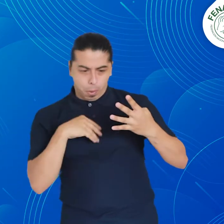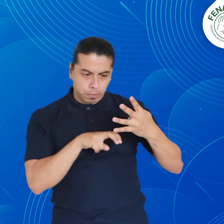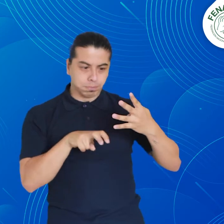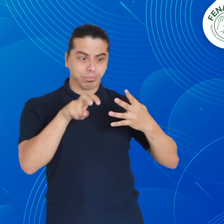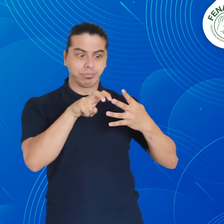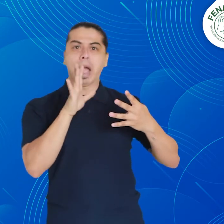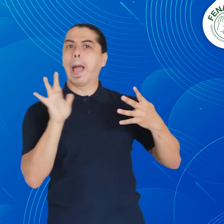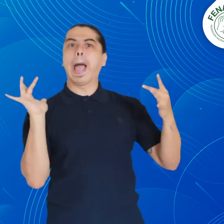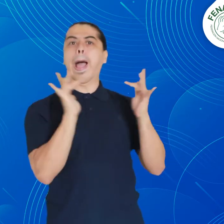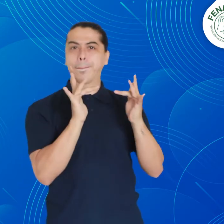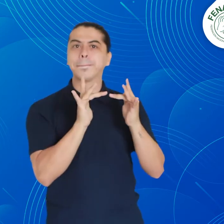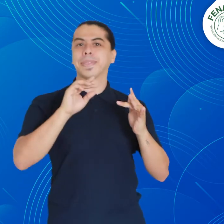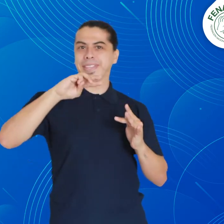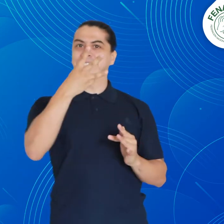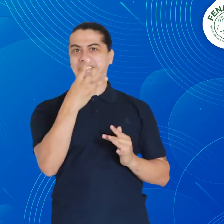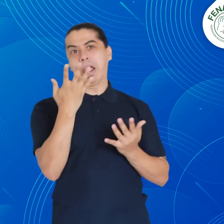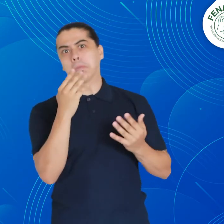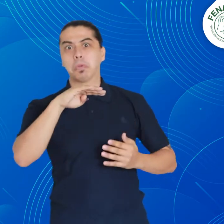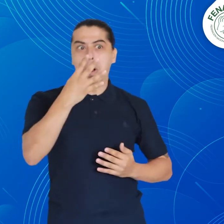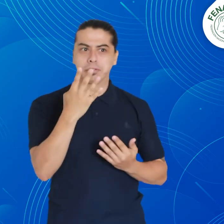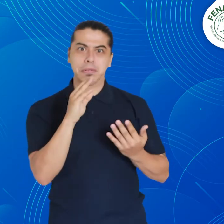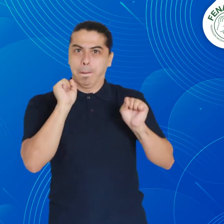proceso de formación con los cursos posteriores de Fenascol.